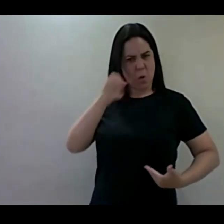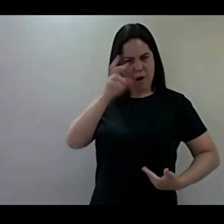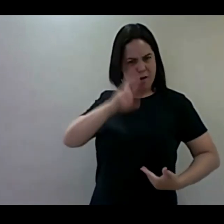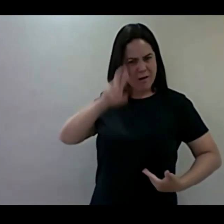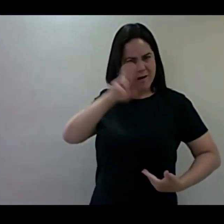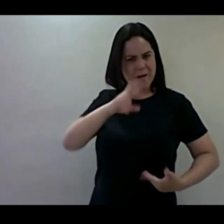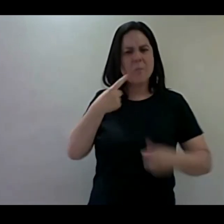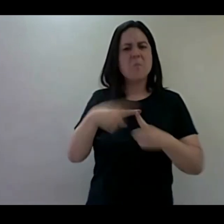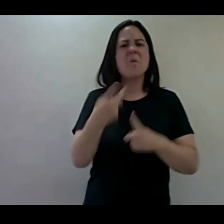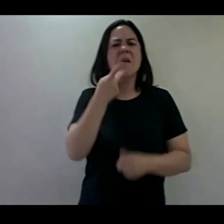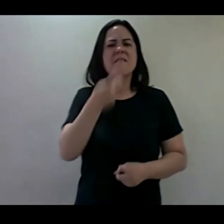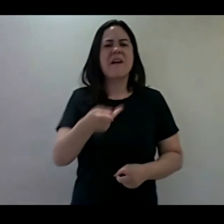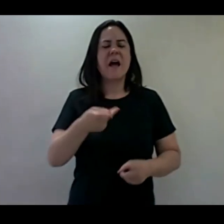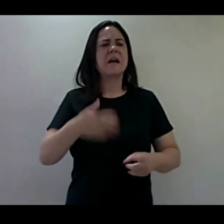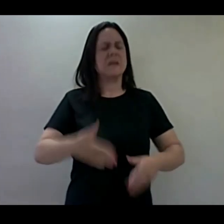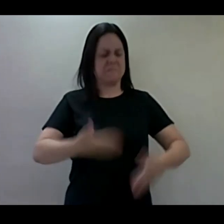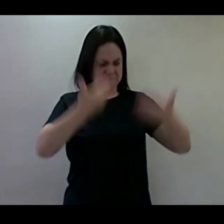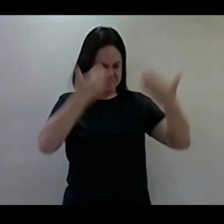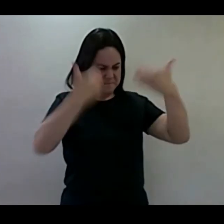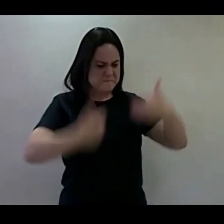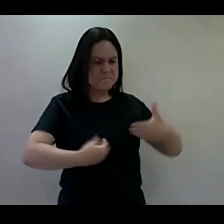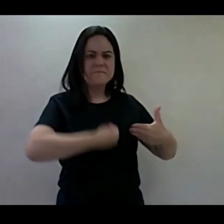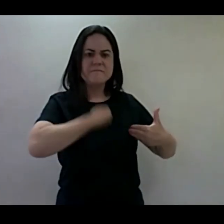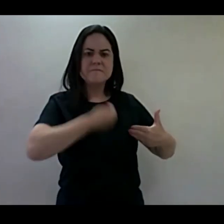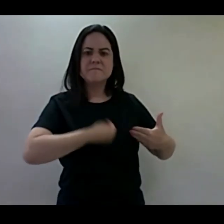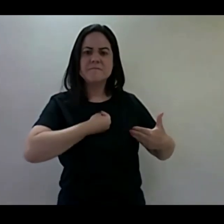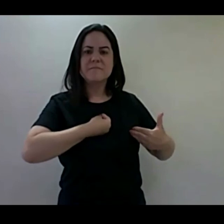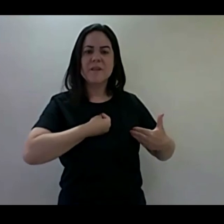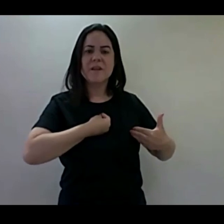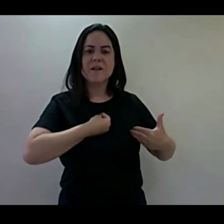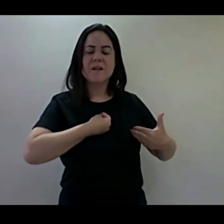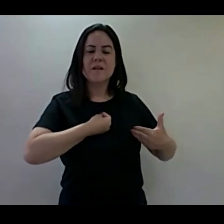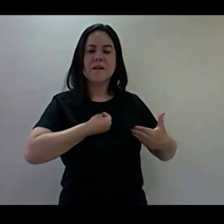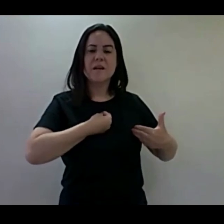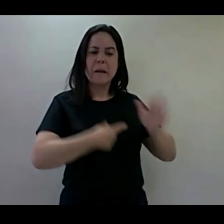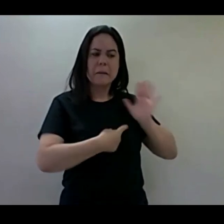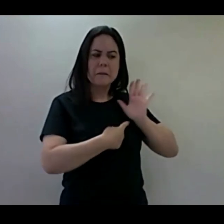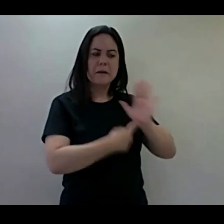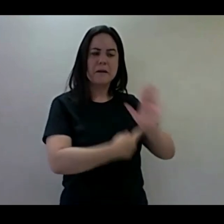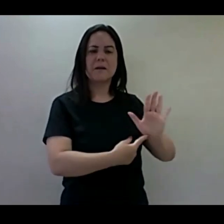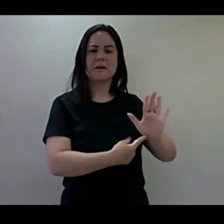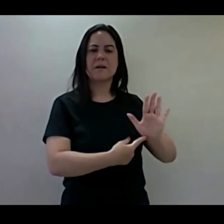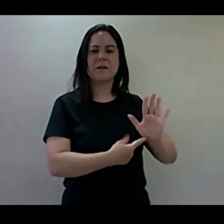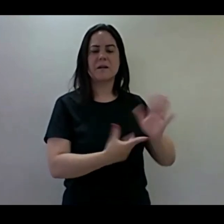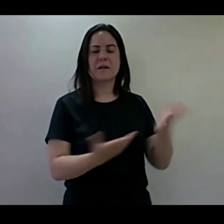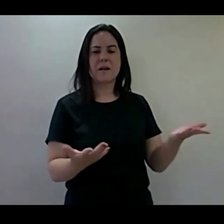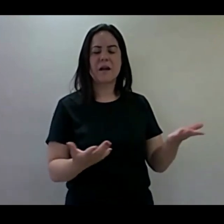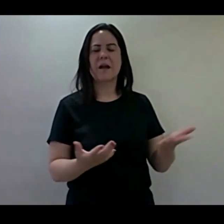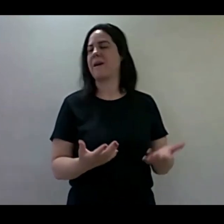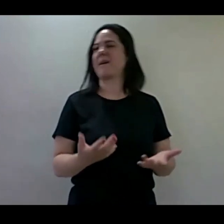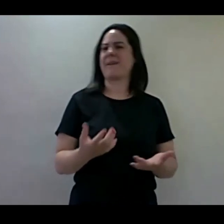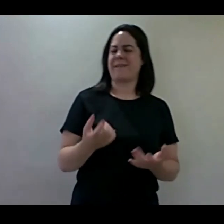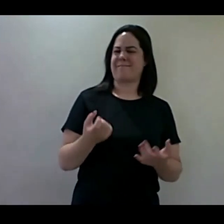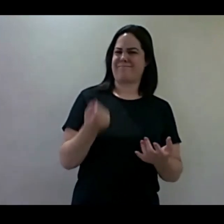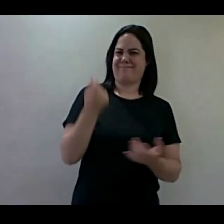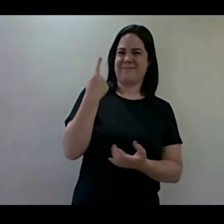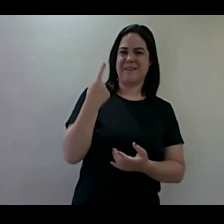isso? Olha, porque apesar de ser uma cena inusitada, aquilo foi o encontro do seu coração.